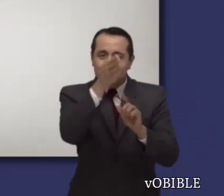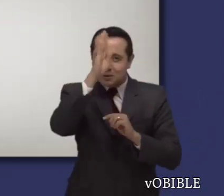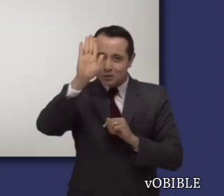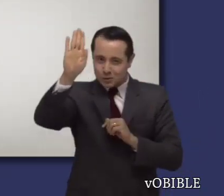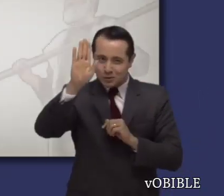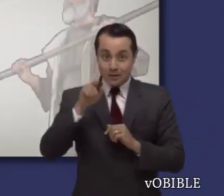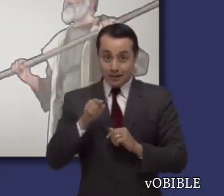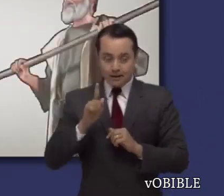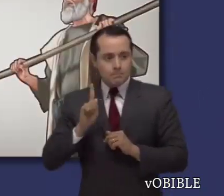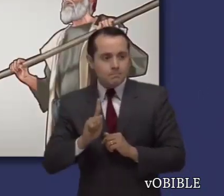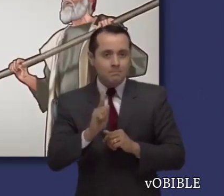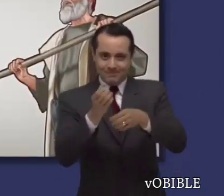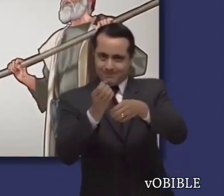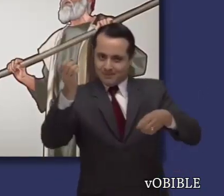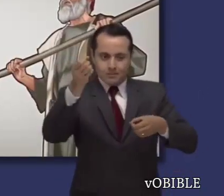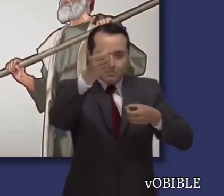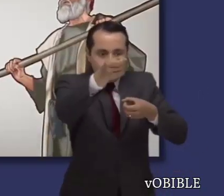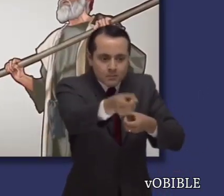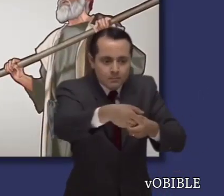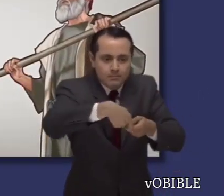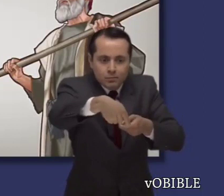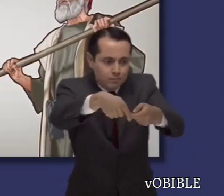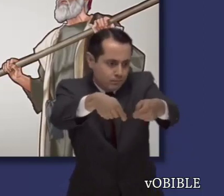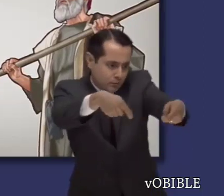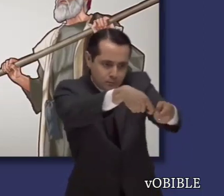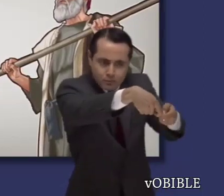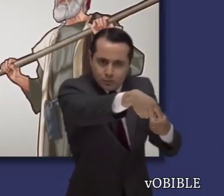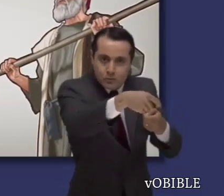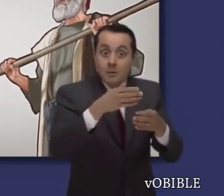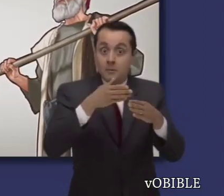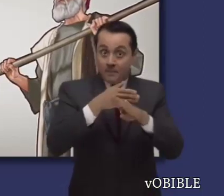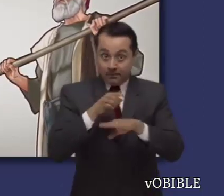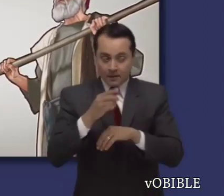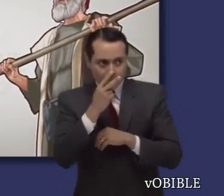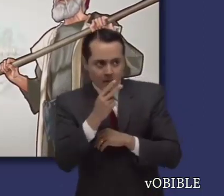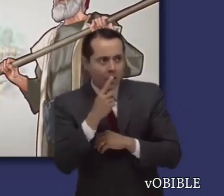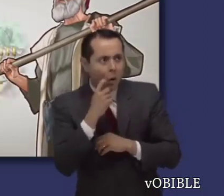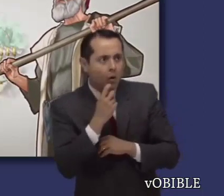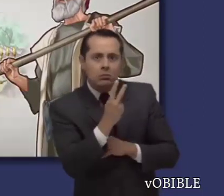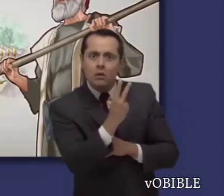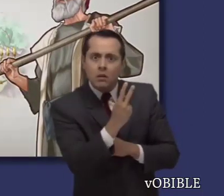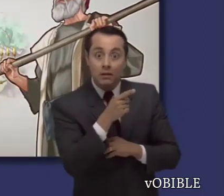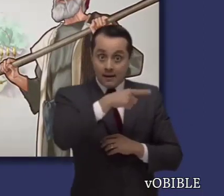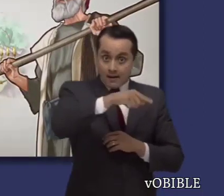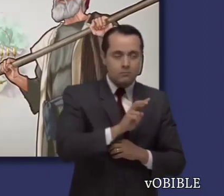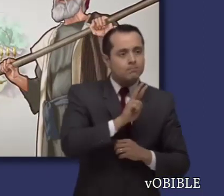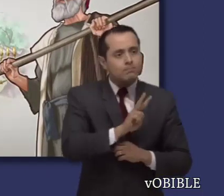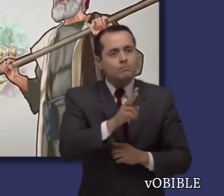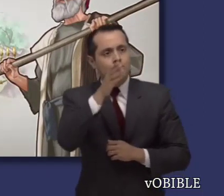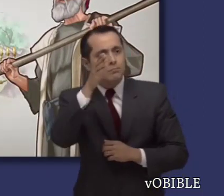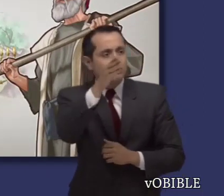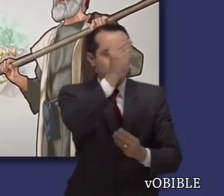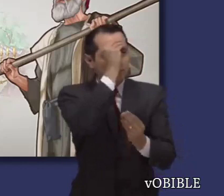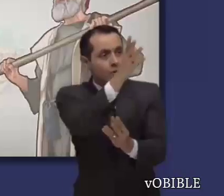Después se le pide a Juan que mida el santuario del templo y luego contempla lo que le ocurre a los dos testigos de Dios.